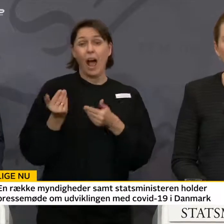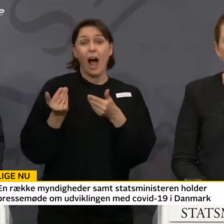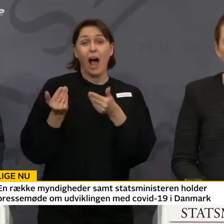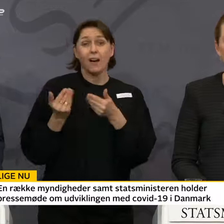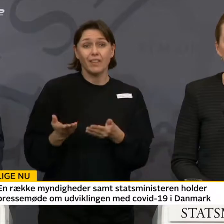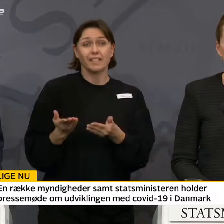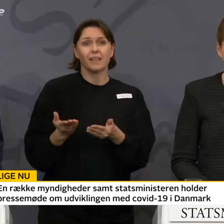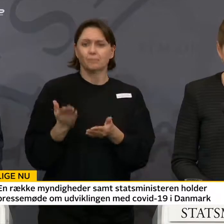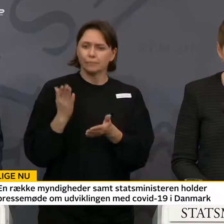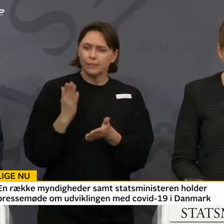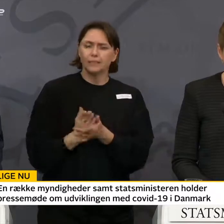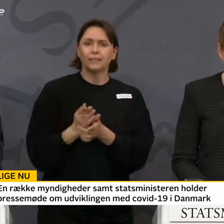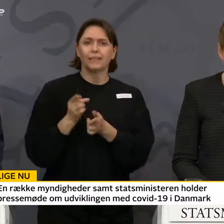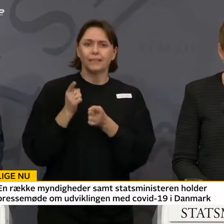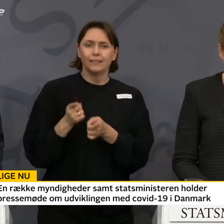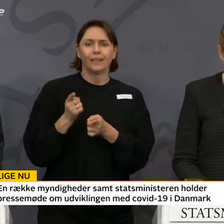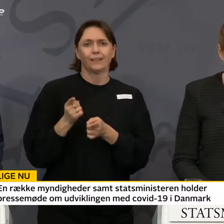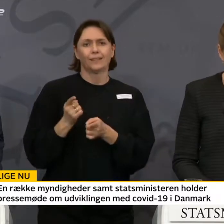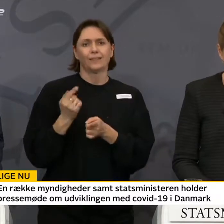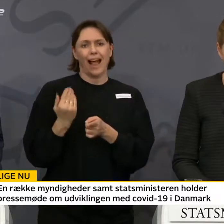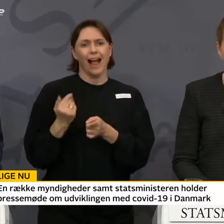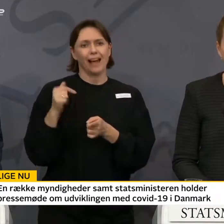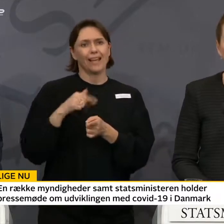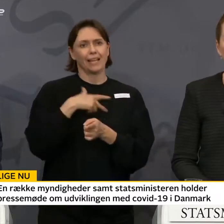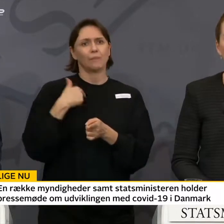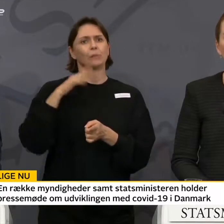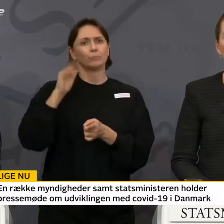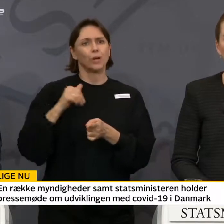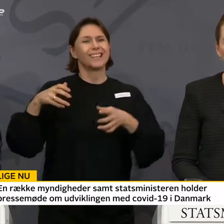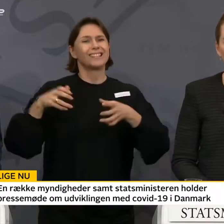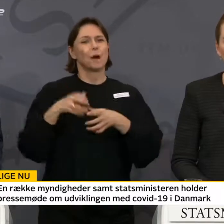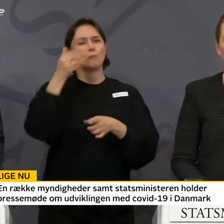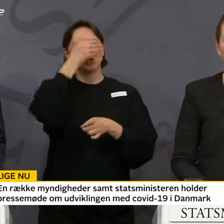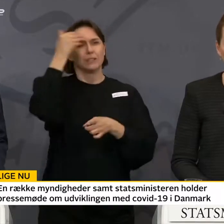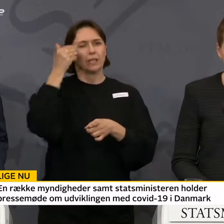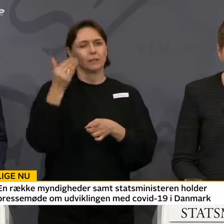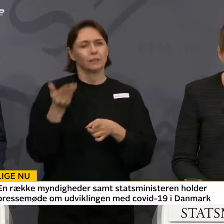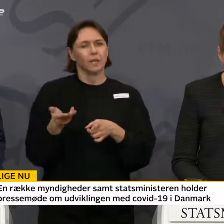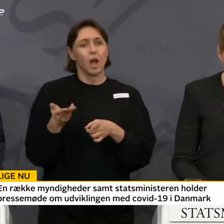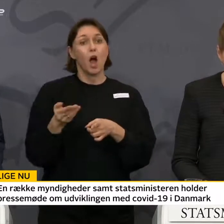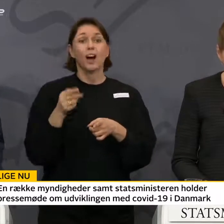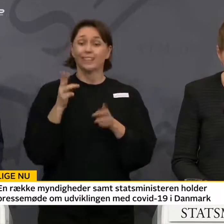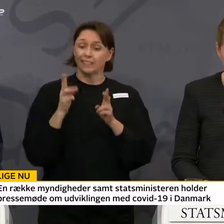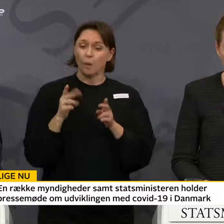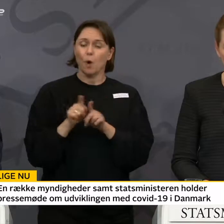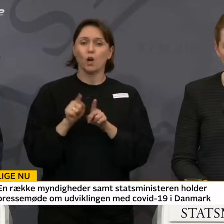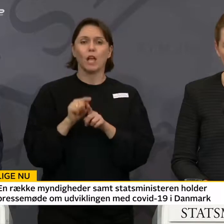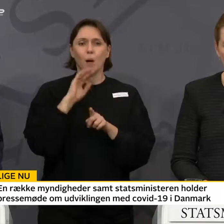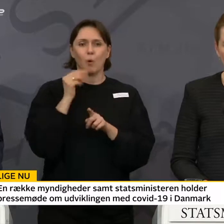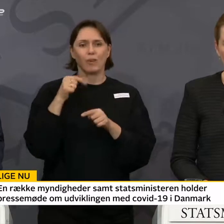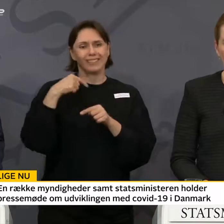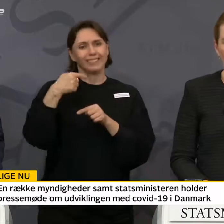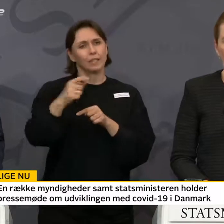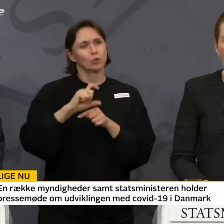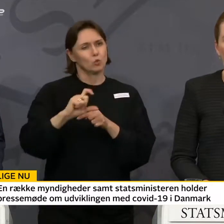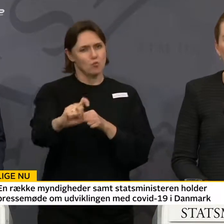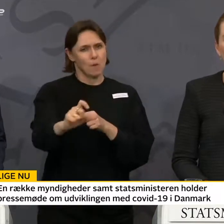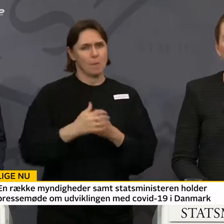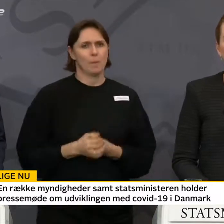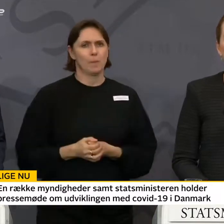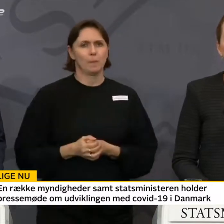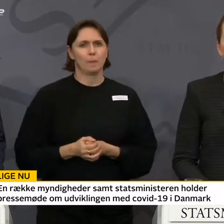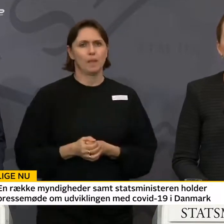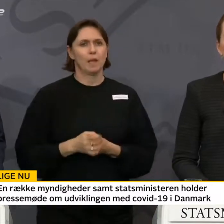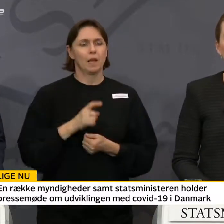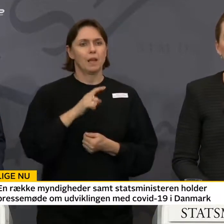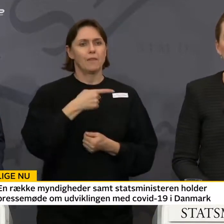at det er præcis det, vi har i Danmark samfundssind. Og det får vi brug for i de kommende uger. Og det er